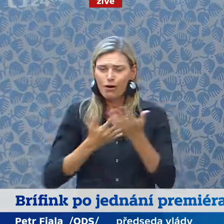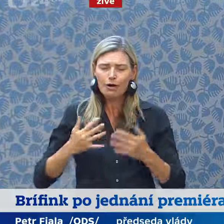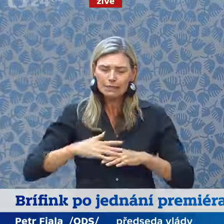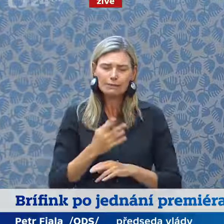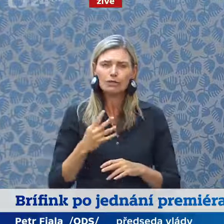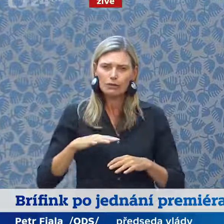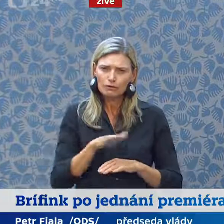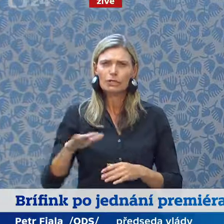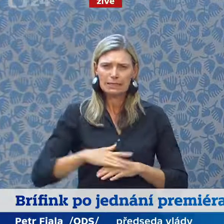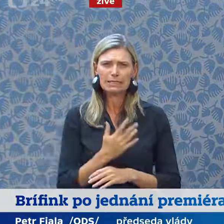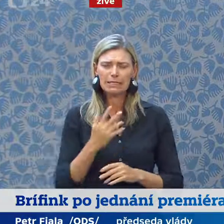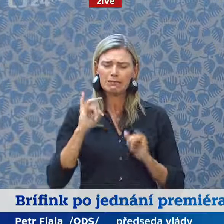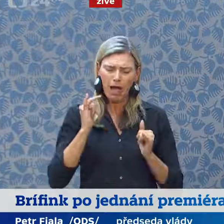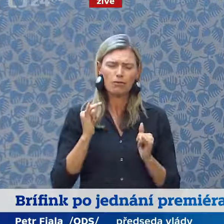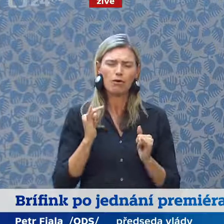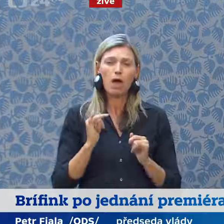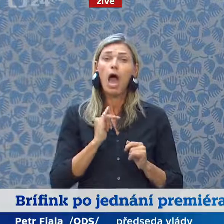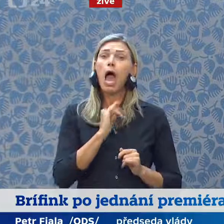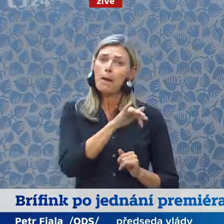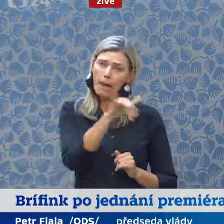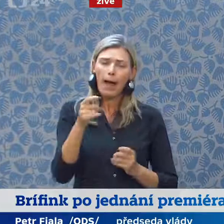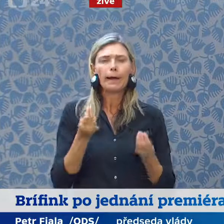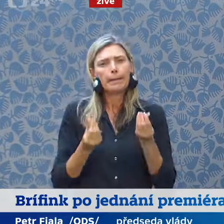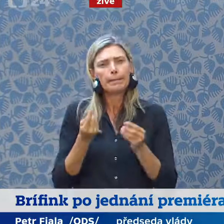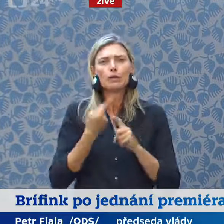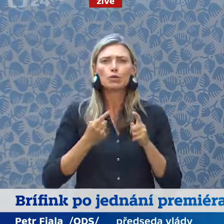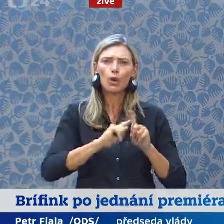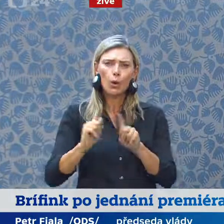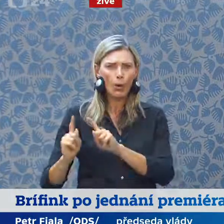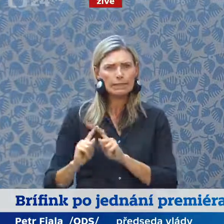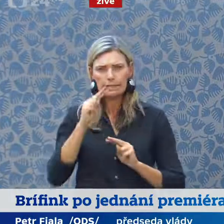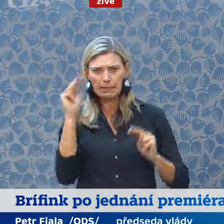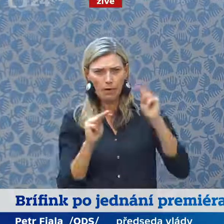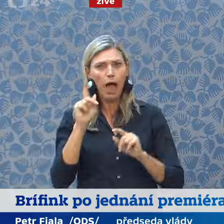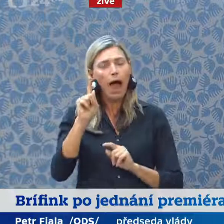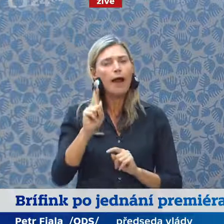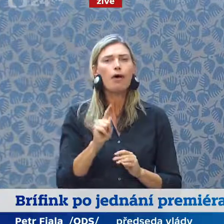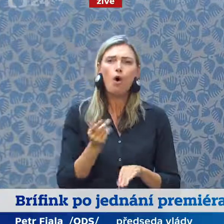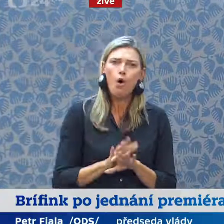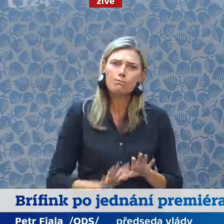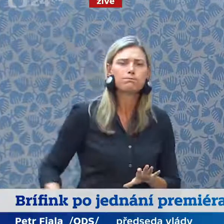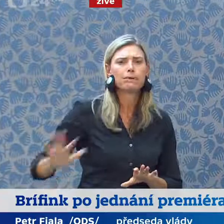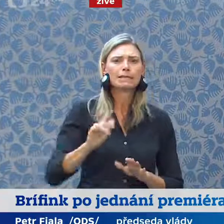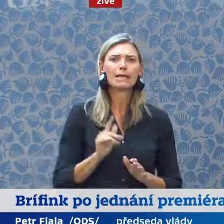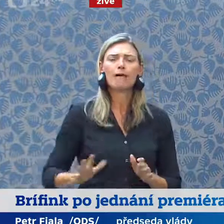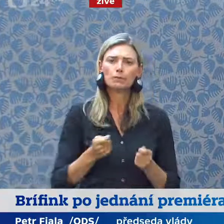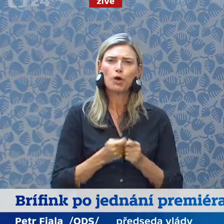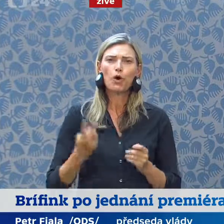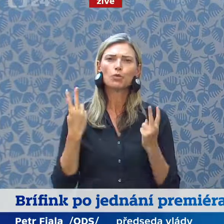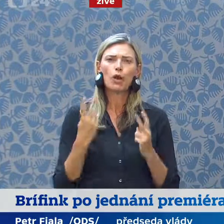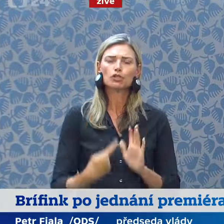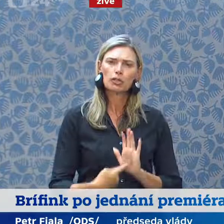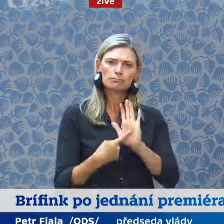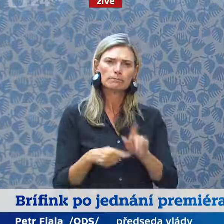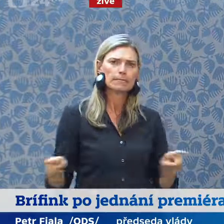rozdílné politické postoje je nesmírně důležité, aby Evropská unie vystupovala jednotně,